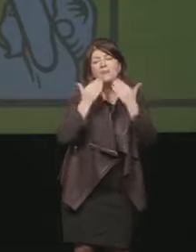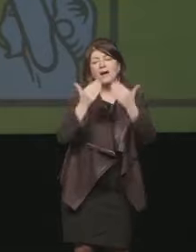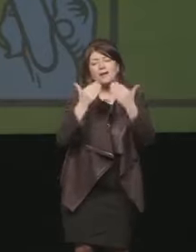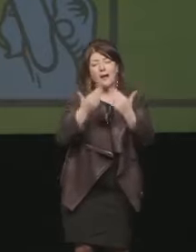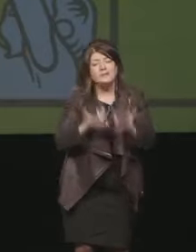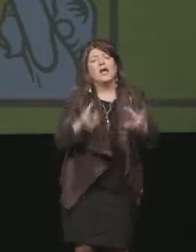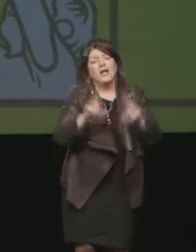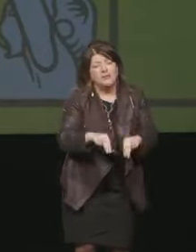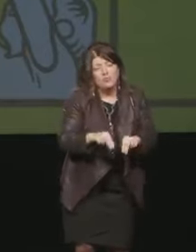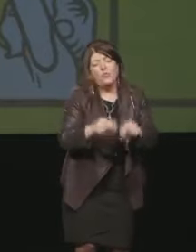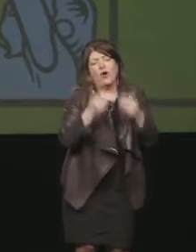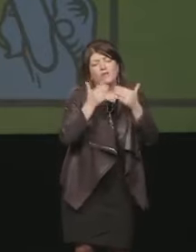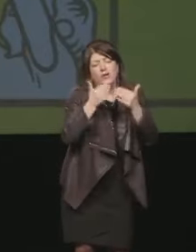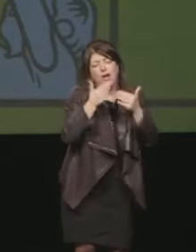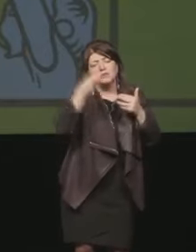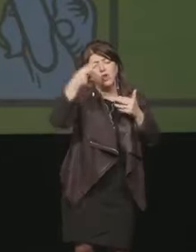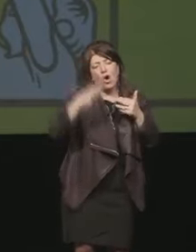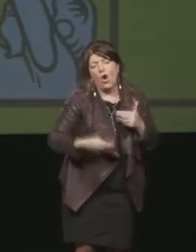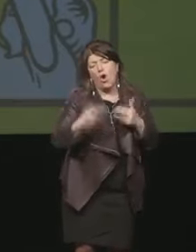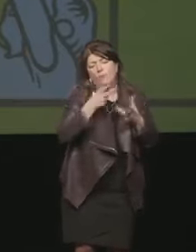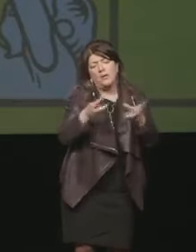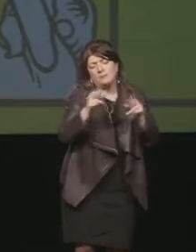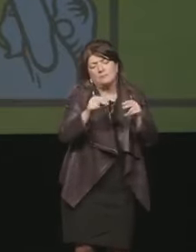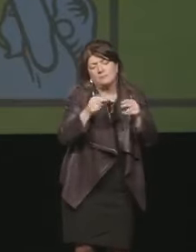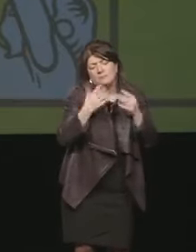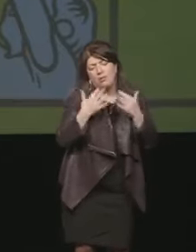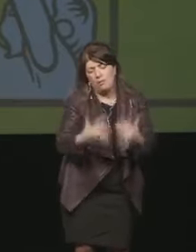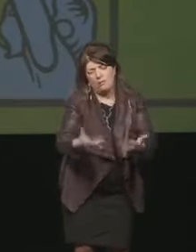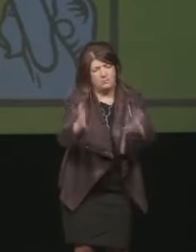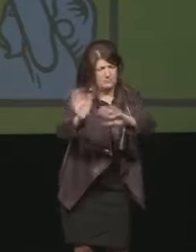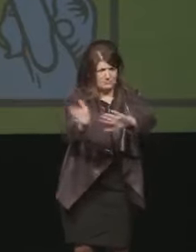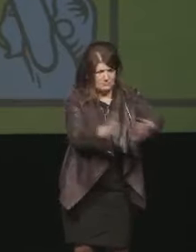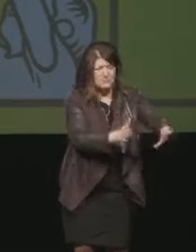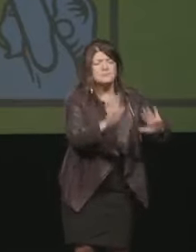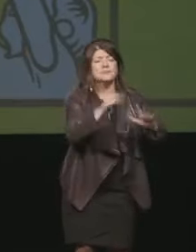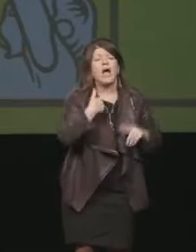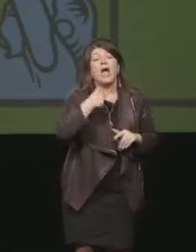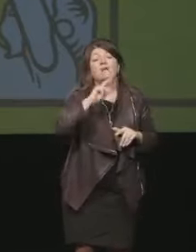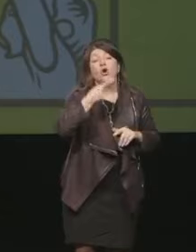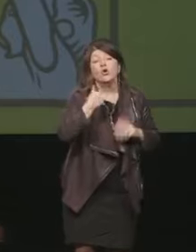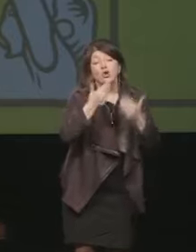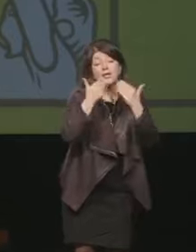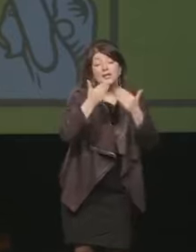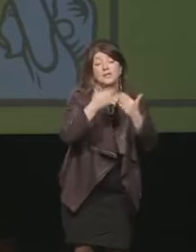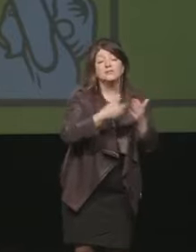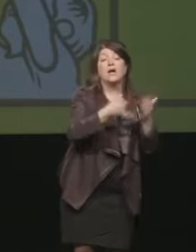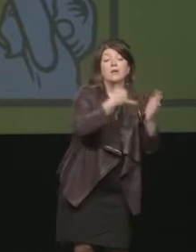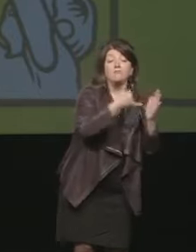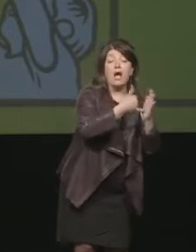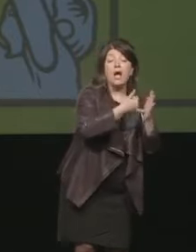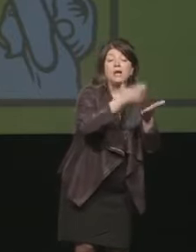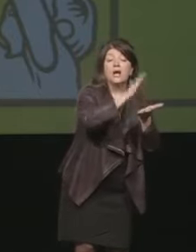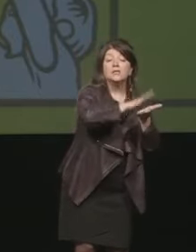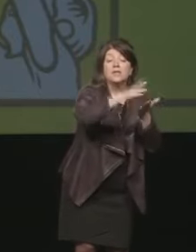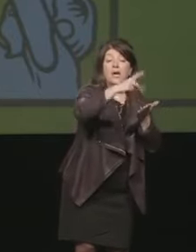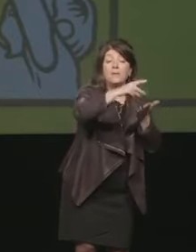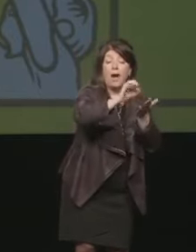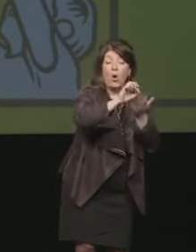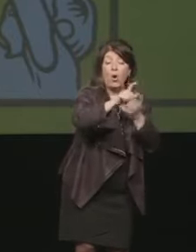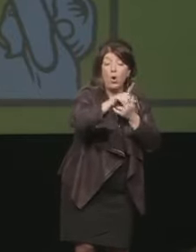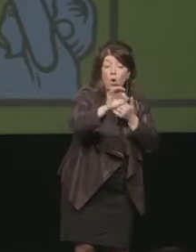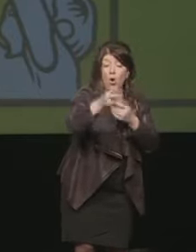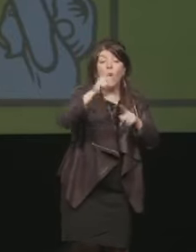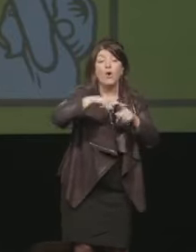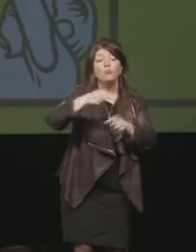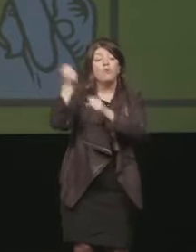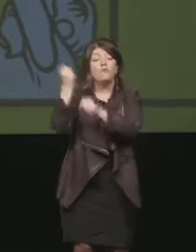ridondanti. Però permettetemi di menzionare la Compagnia di San Paolo e la Fondazione CRT. Il loro appoggio è